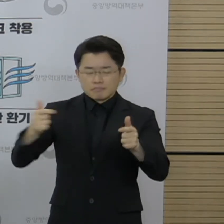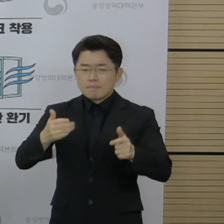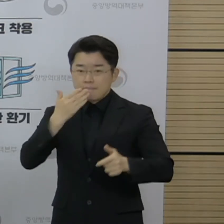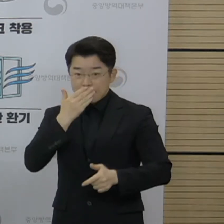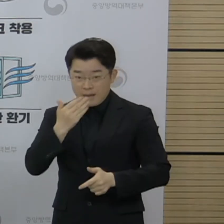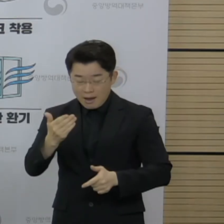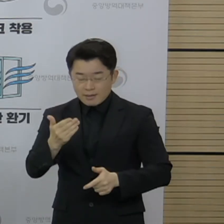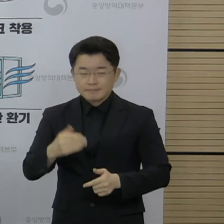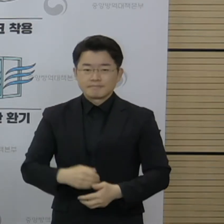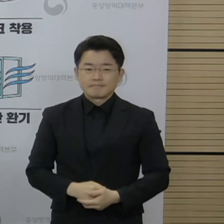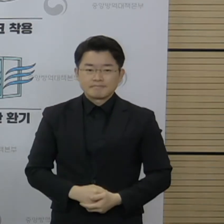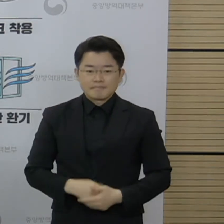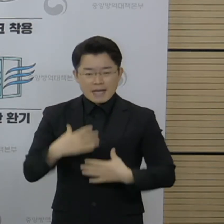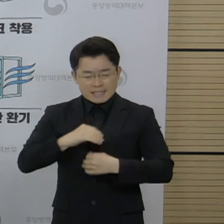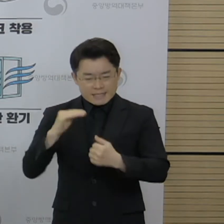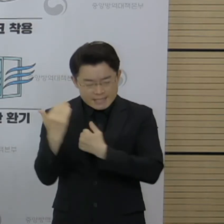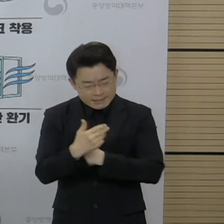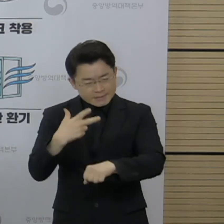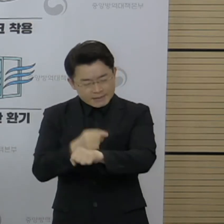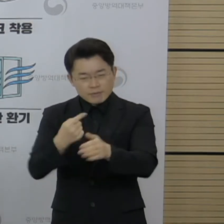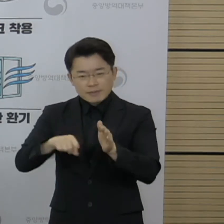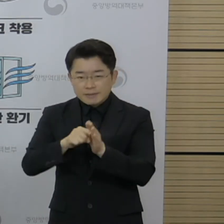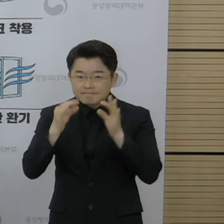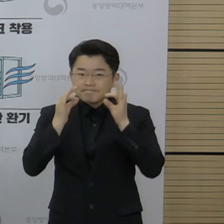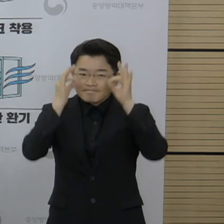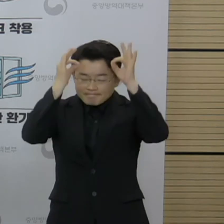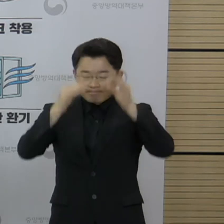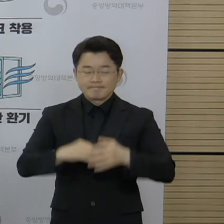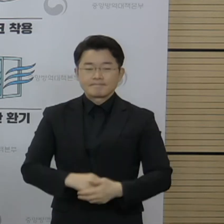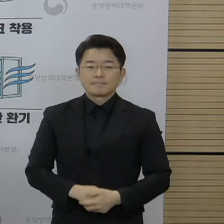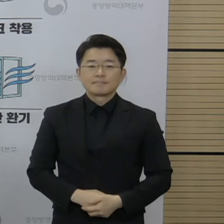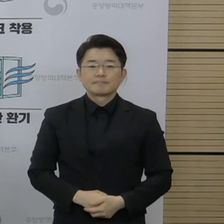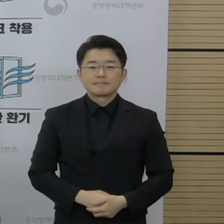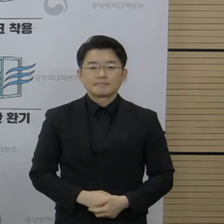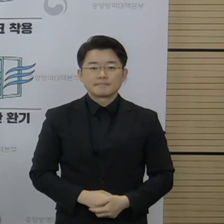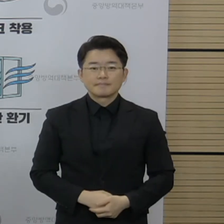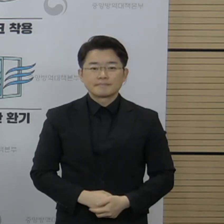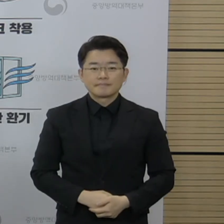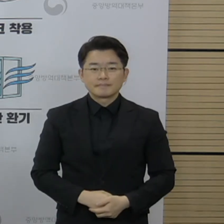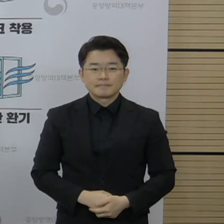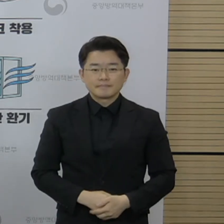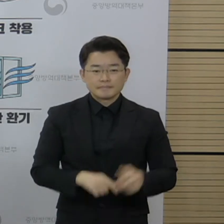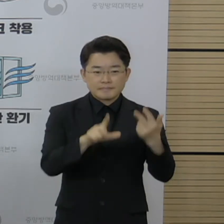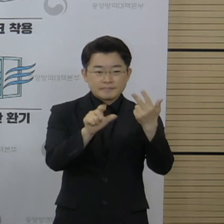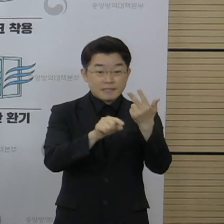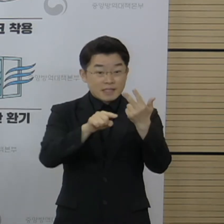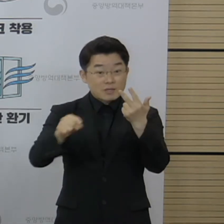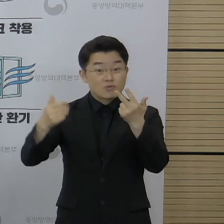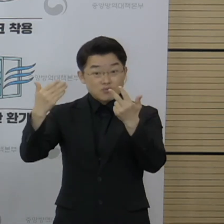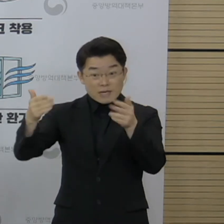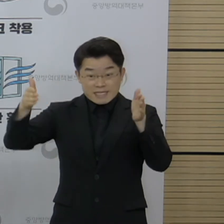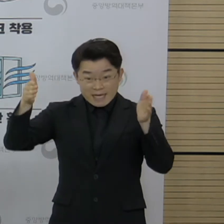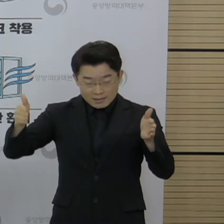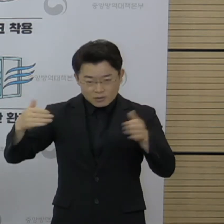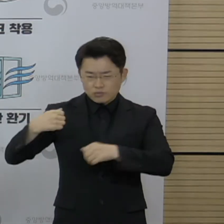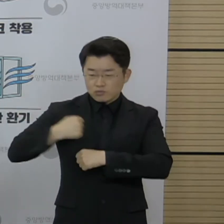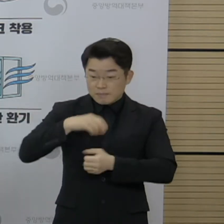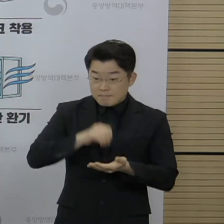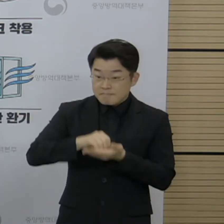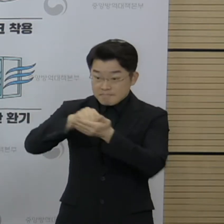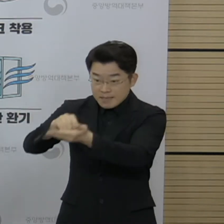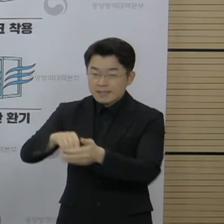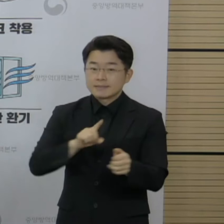받을 수 있도록 최선의 노력을 다하겠습니다. 먼저 7월에서 9월 중 입영 예정인